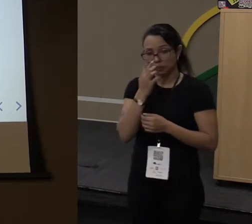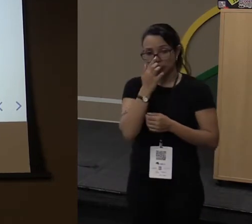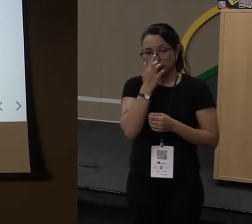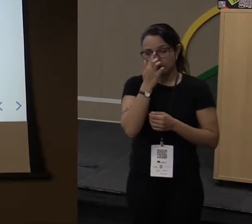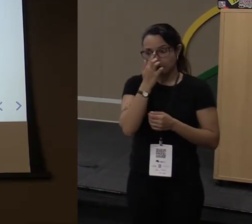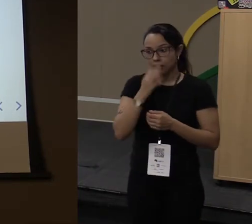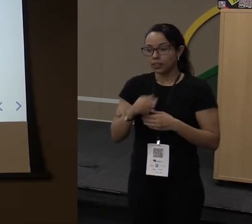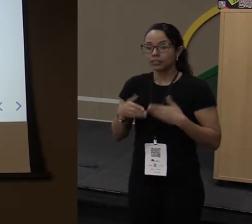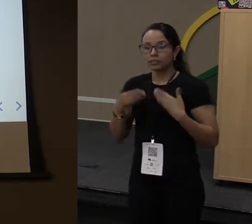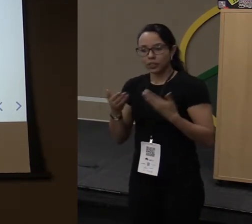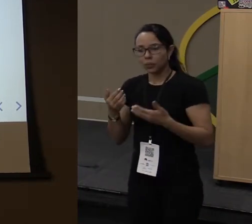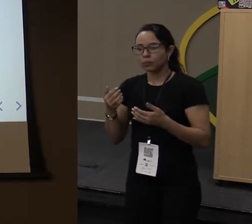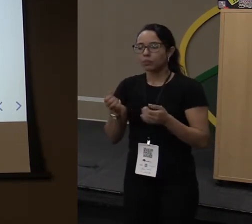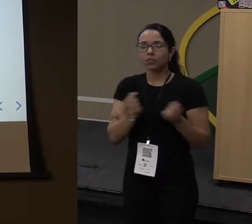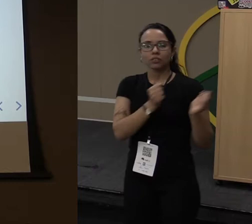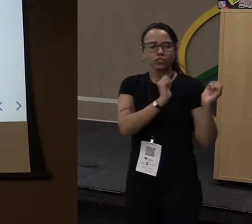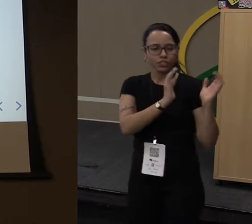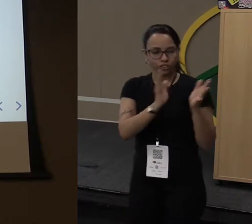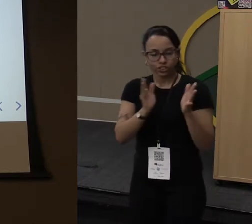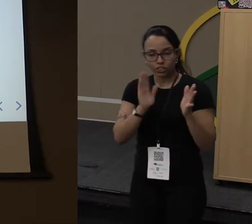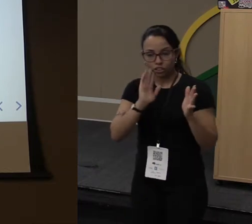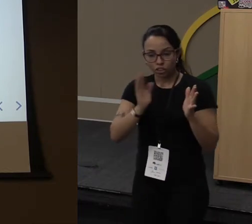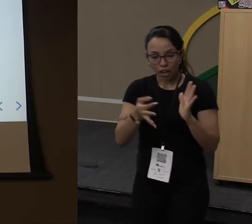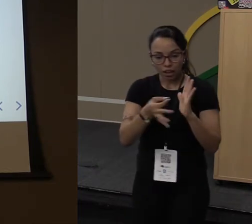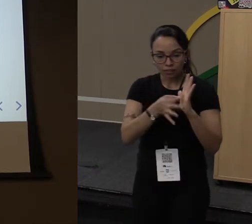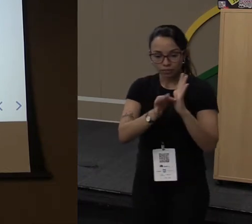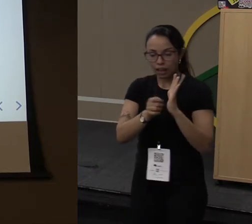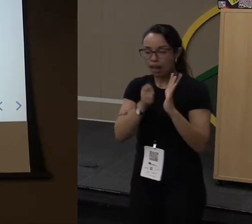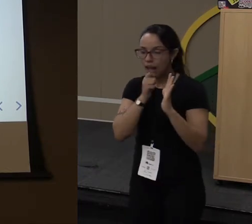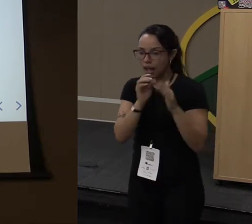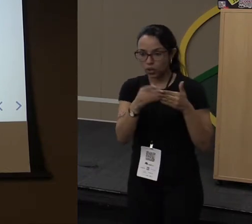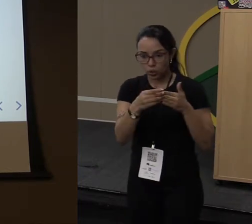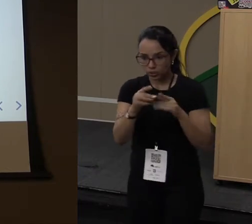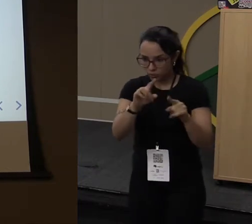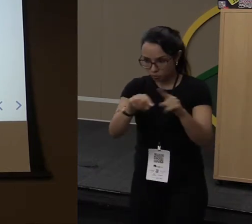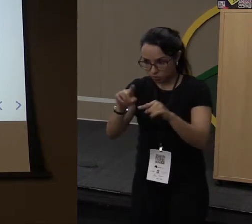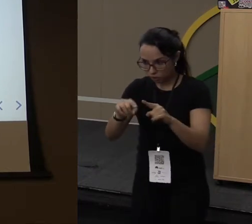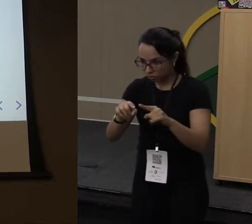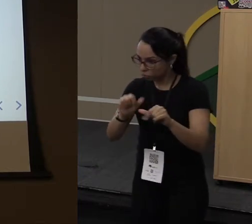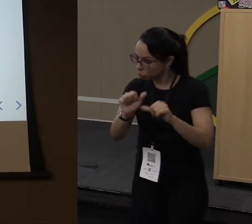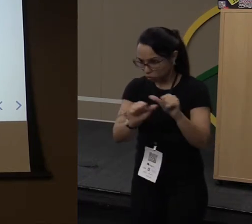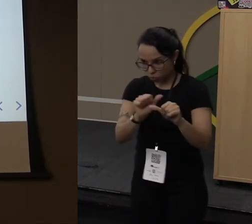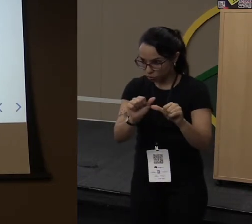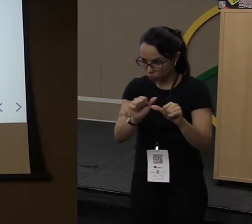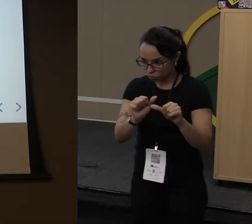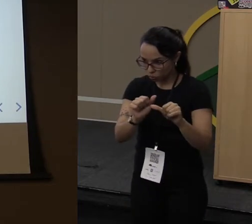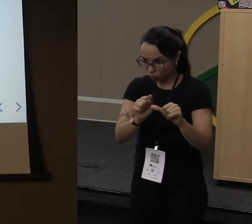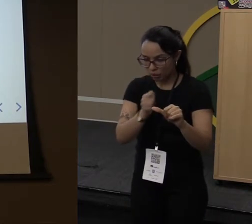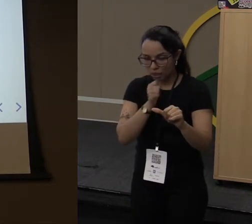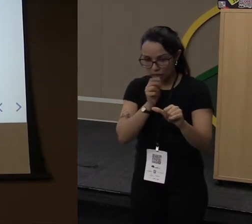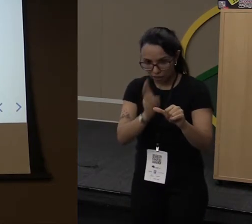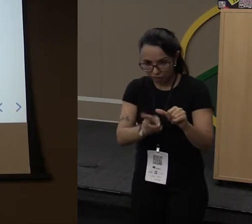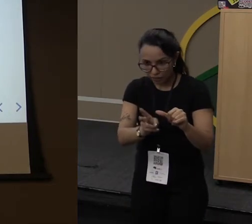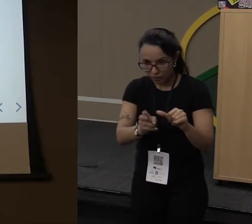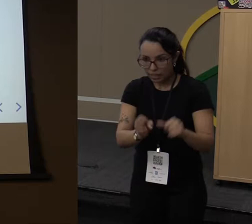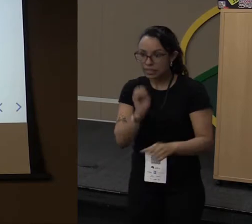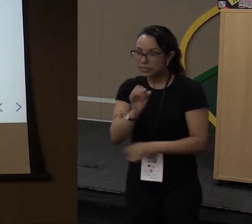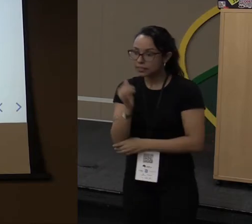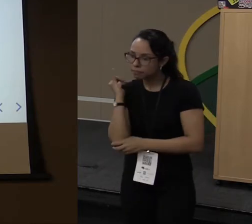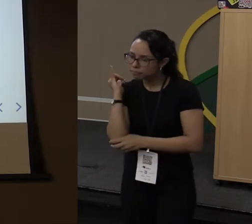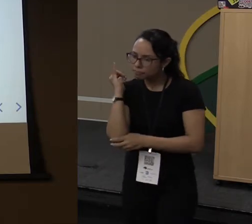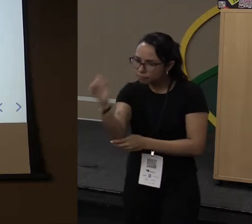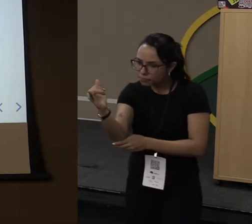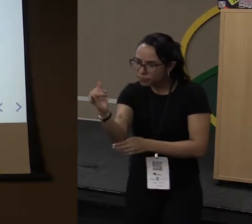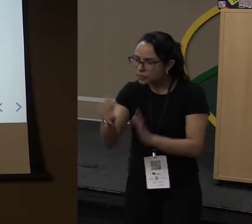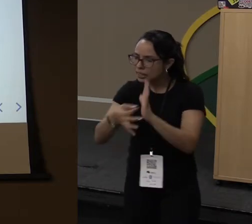Então, como eu já falei, Java continua sendo, sim, uma linguagem orientada a objetos. Isso não mudou. Quem fala isso para vocês, que Java é uma linguagem